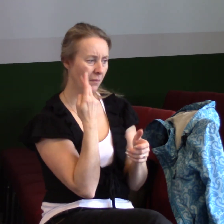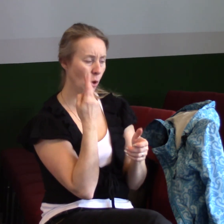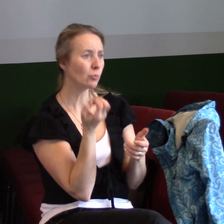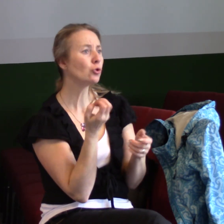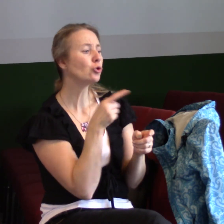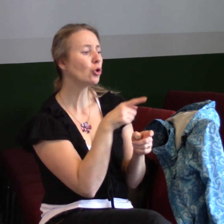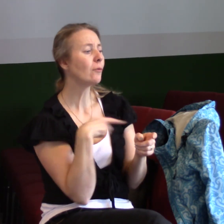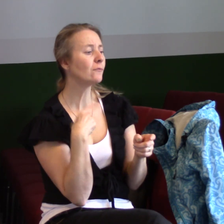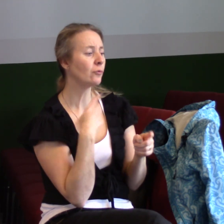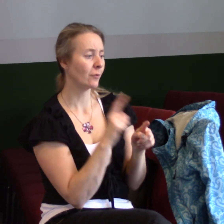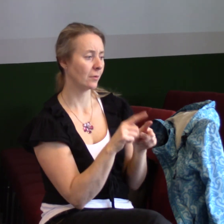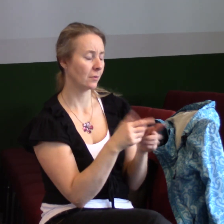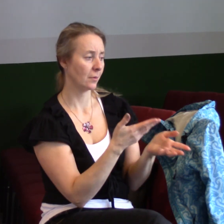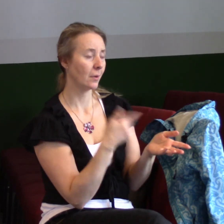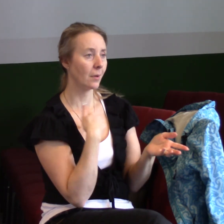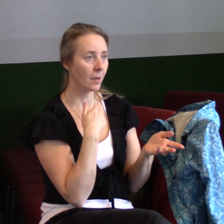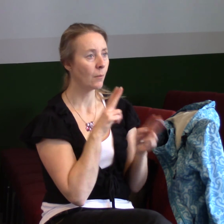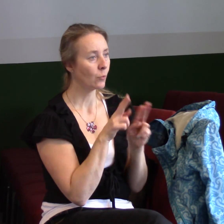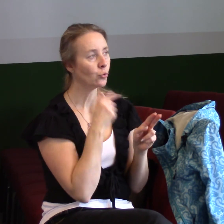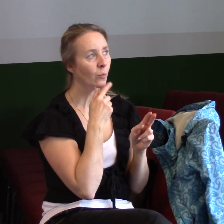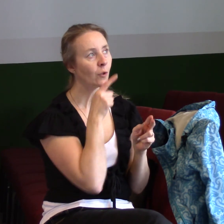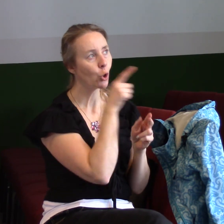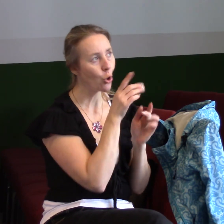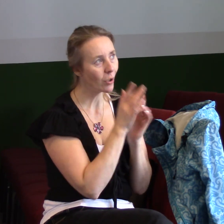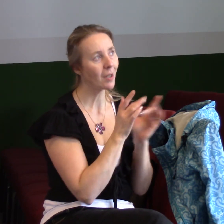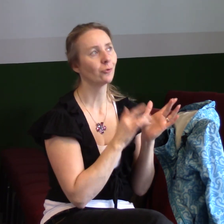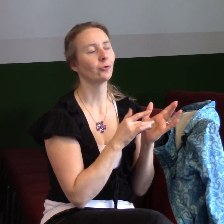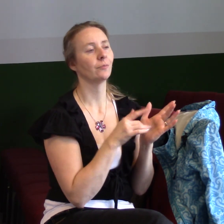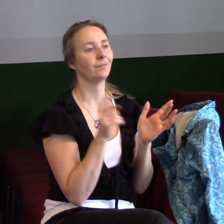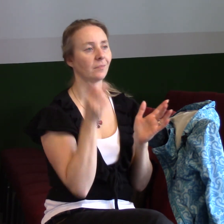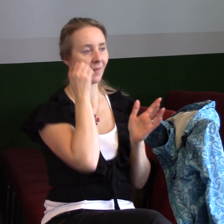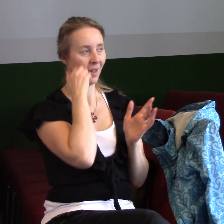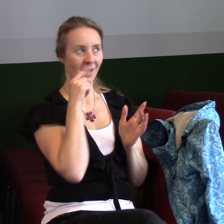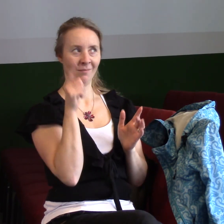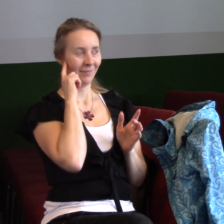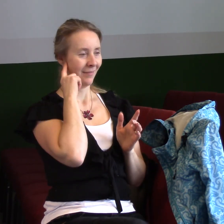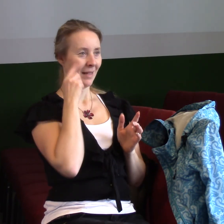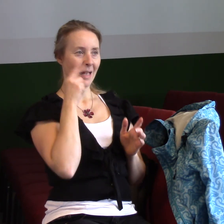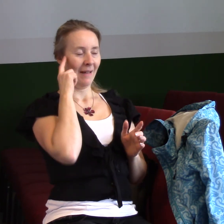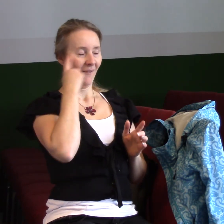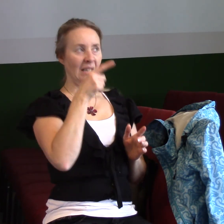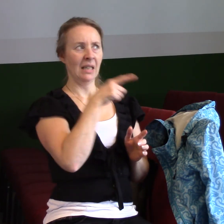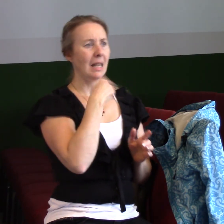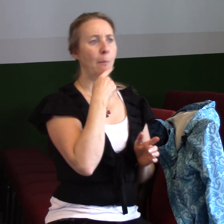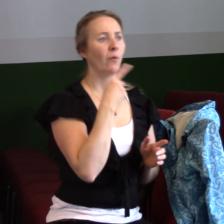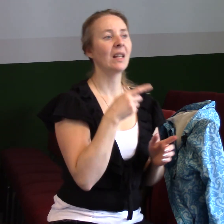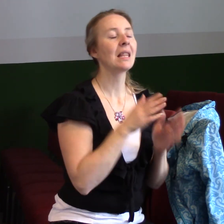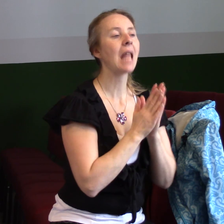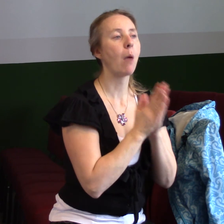v tvém životě. A ty můžeš mluvit o Ježíši. A oni ví, že nemluvíš nějaké náboženské řeči. Teď se